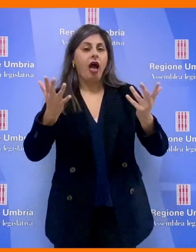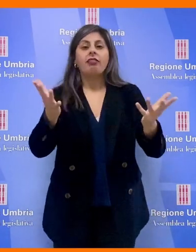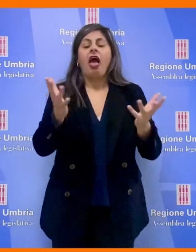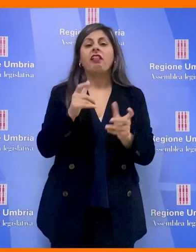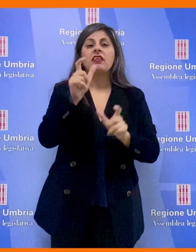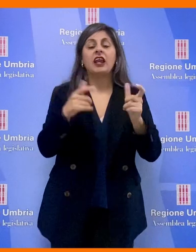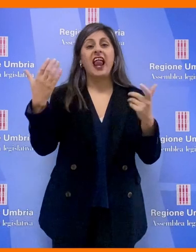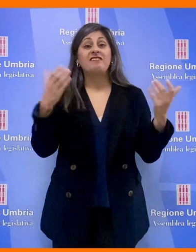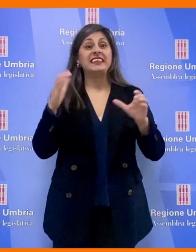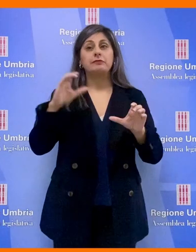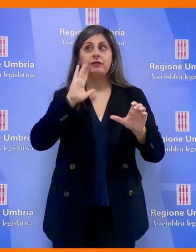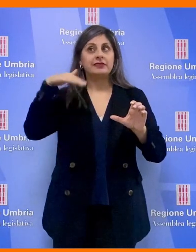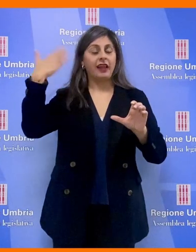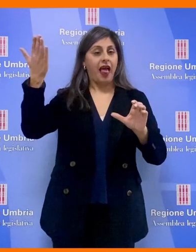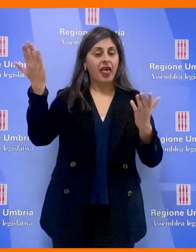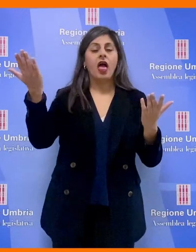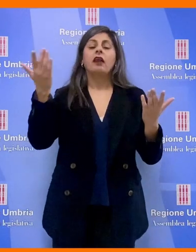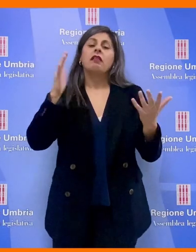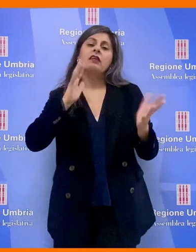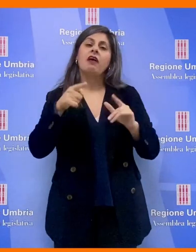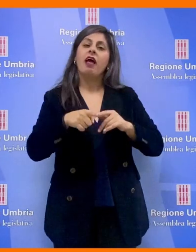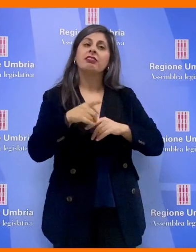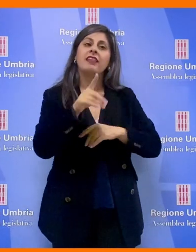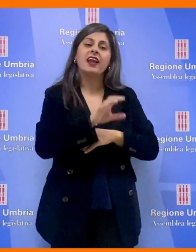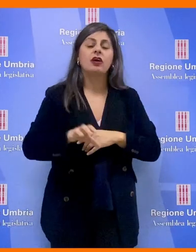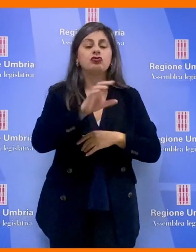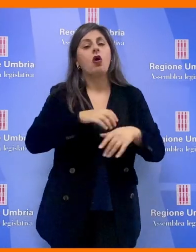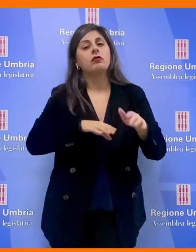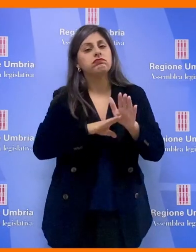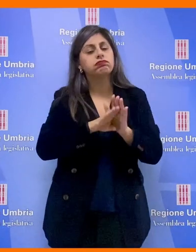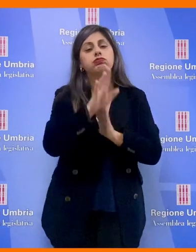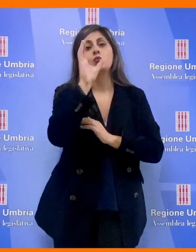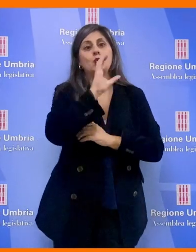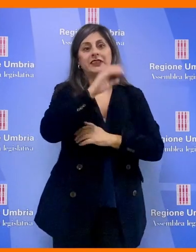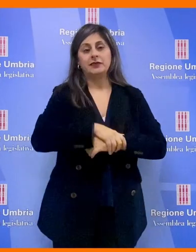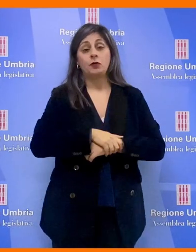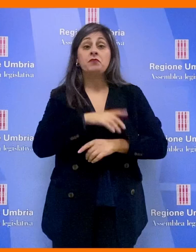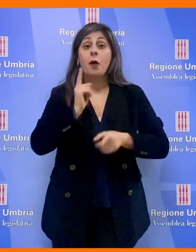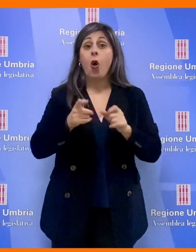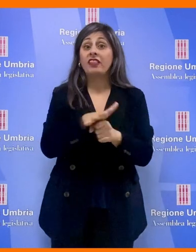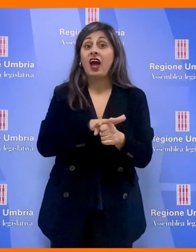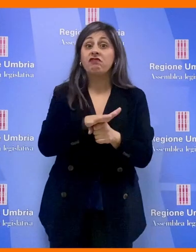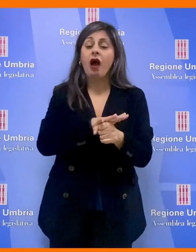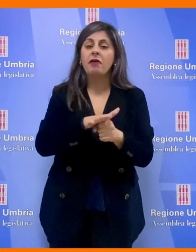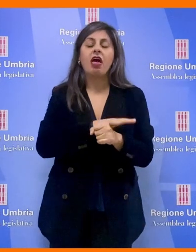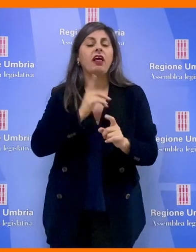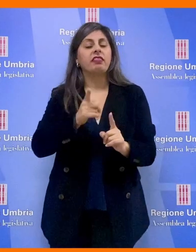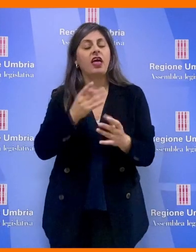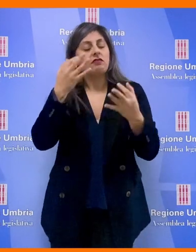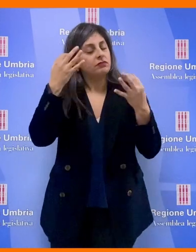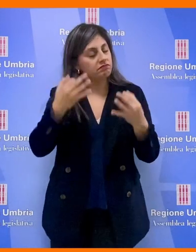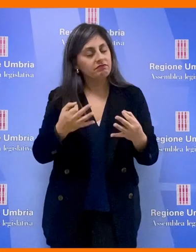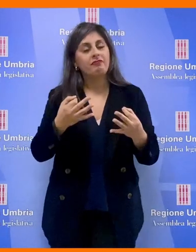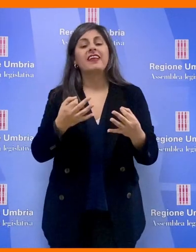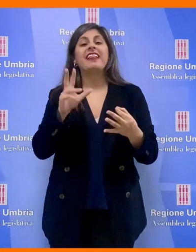l'attrattività per gli investimenti stranieri, facendo crescere ancora di più il turismo. Per le politiche familiari si renderanno